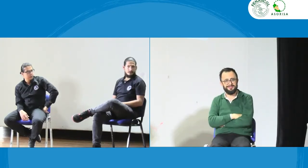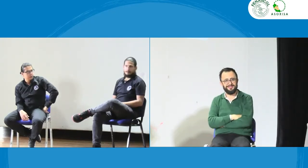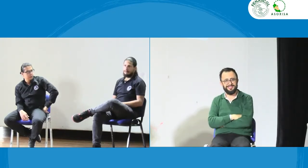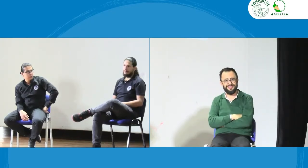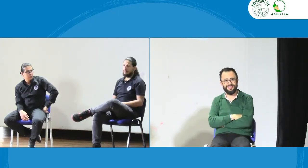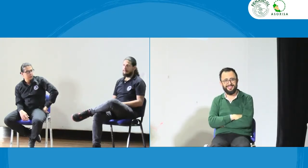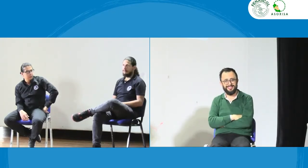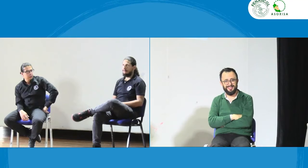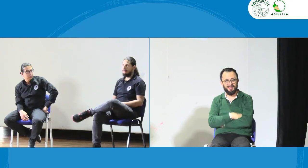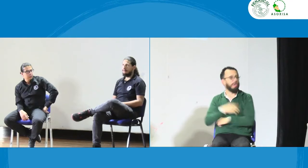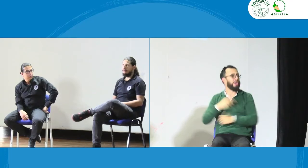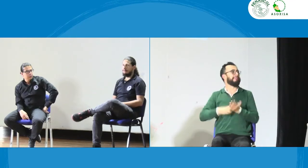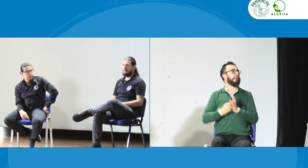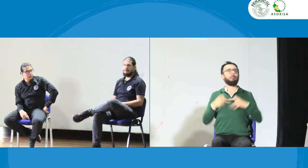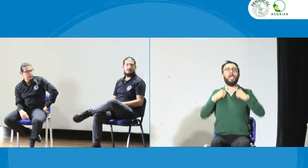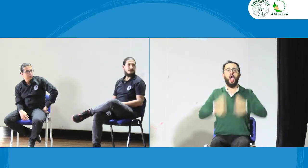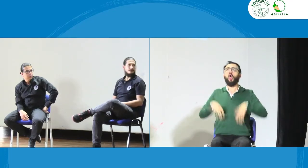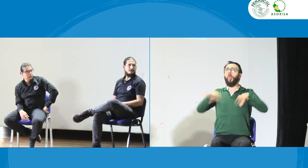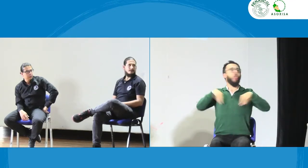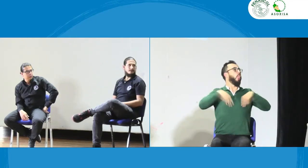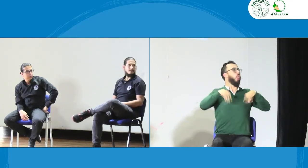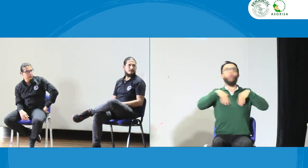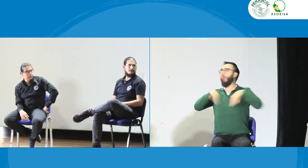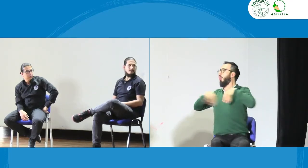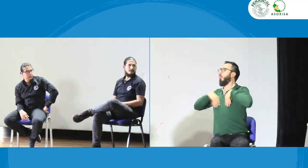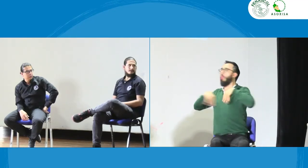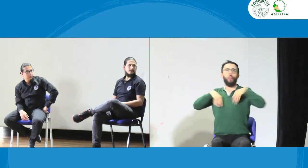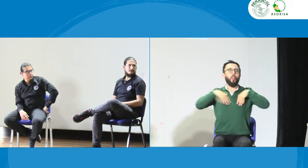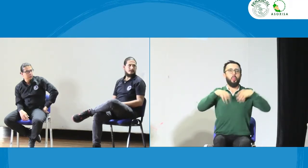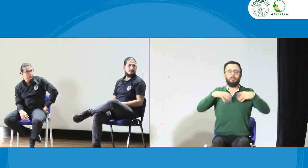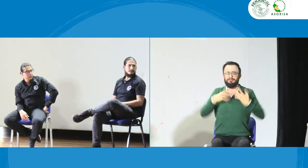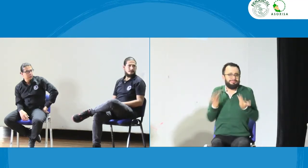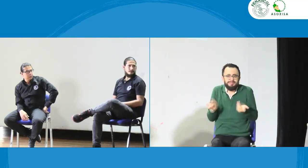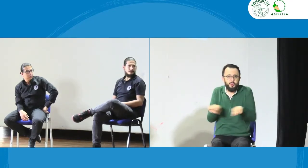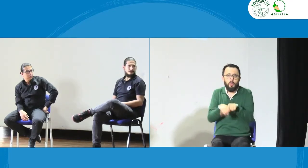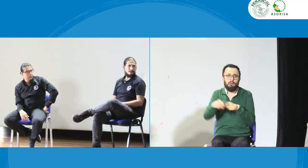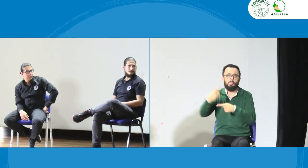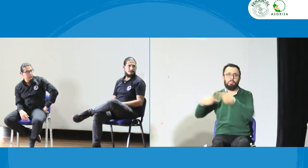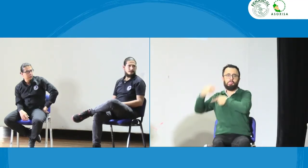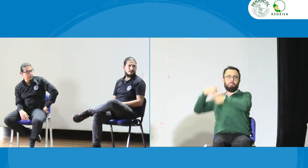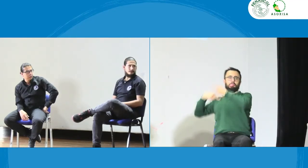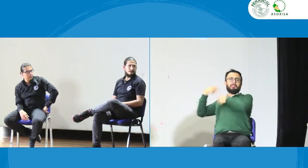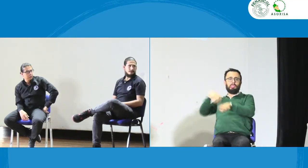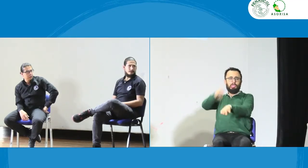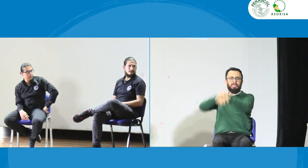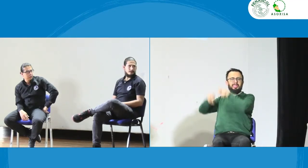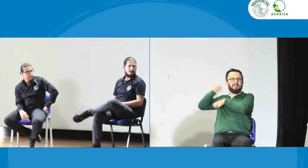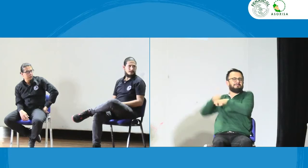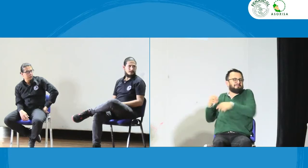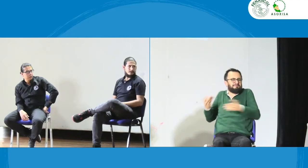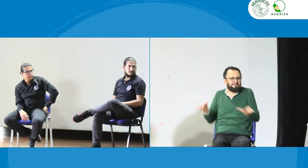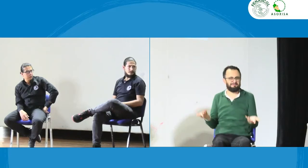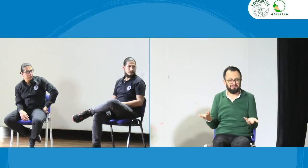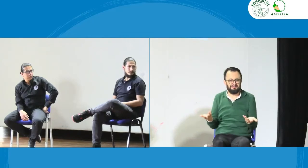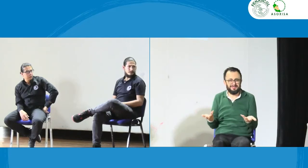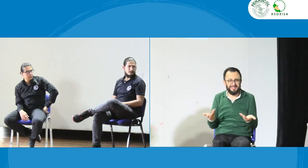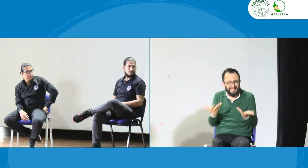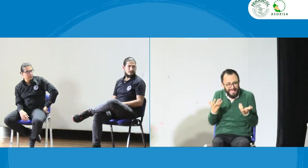pareciera que nos estuviéramos devolviendo a lo que sucedió en Colombia hace 20 años de estar aceptando varios roles al mismo tiempo